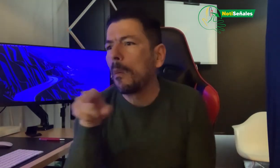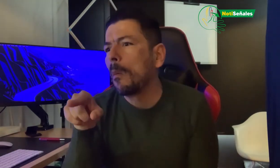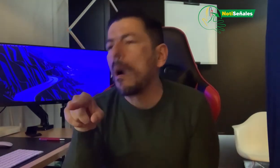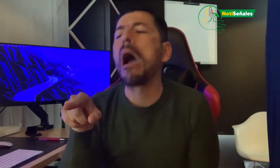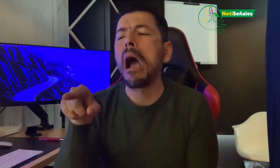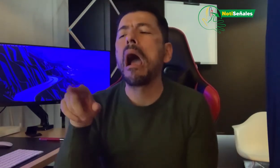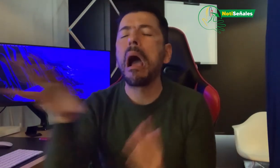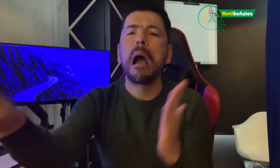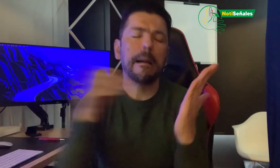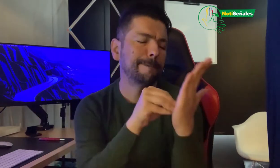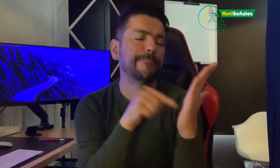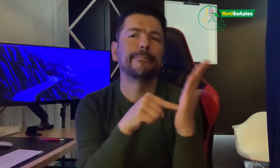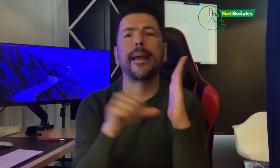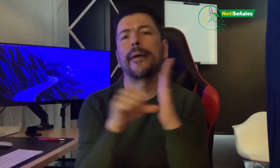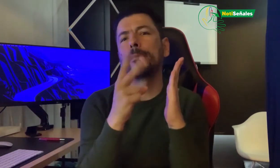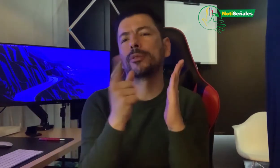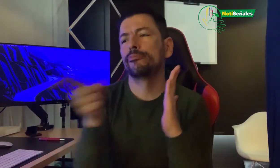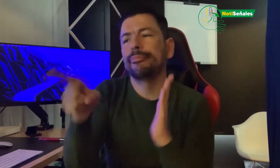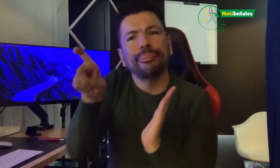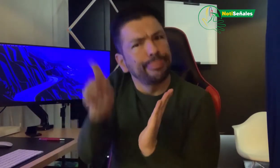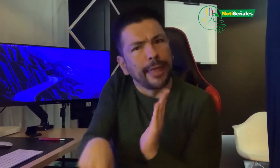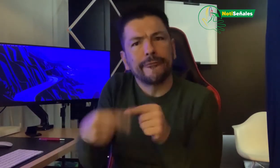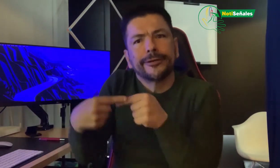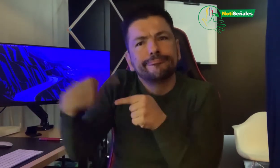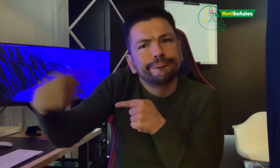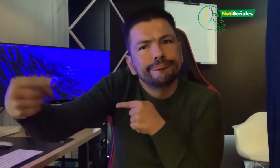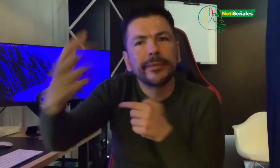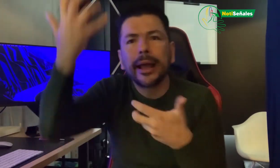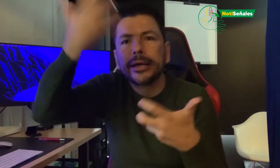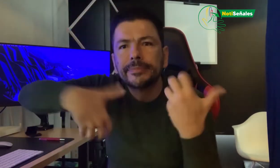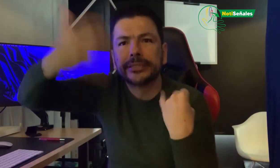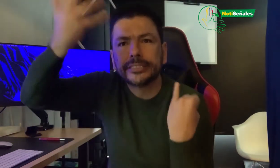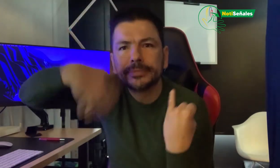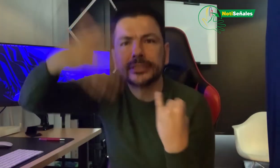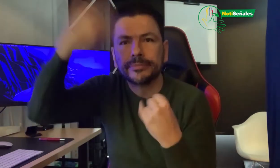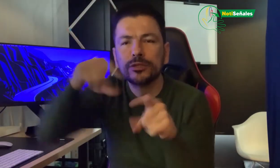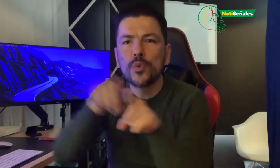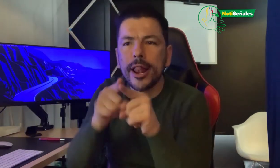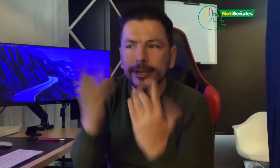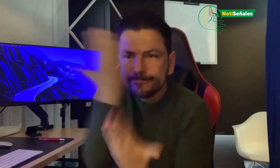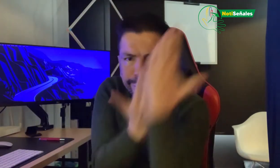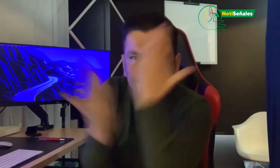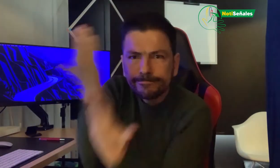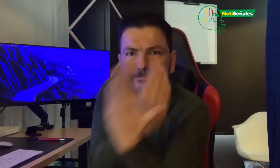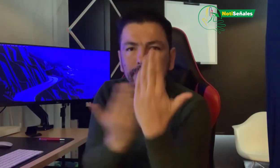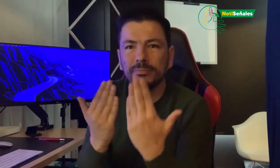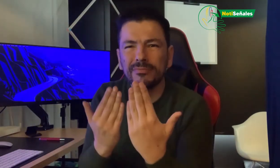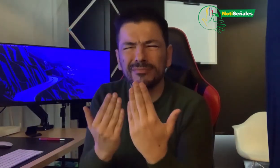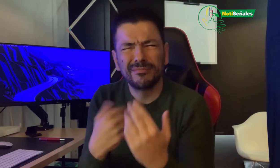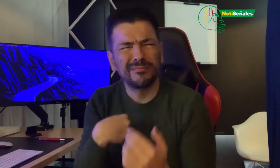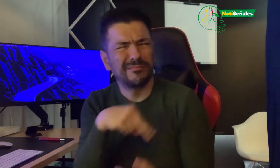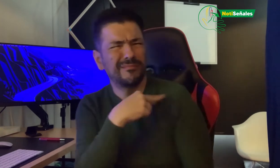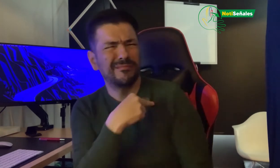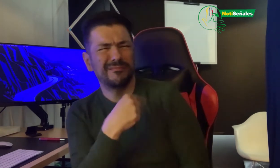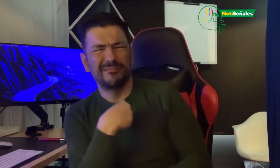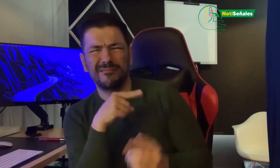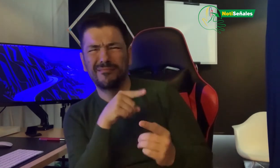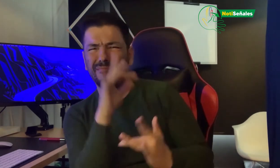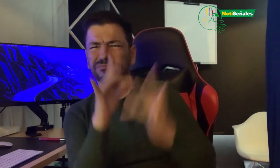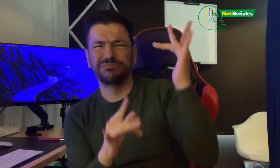incluyó, y es por eso que dice que ahí hay que tener un examen continuo, un examen físico continuo. Nosotros